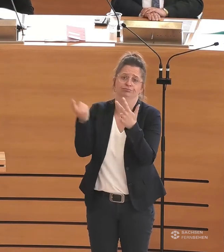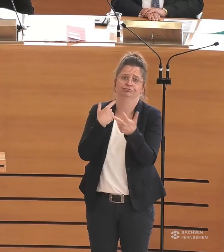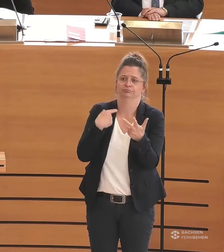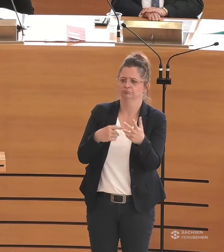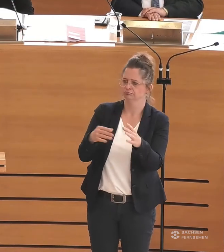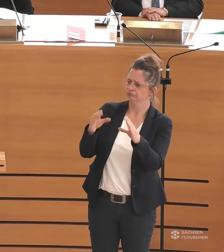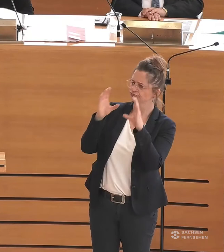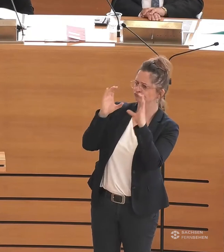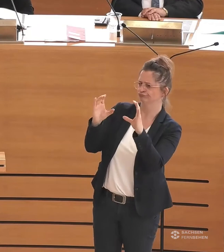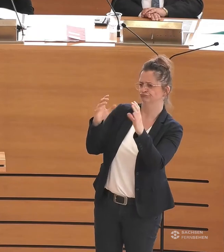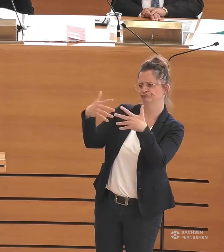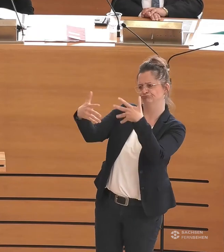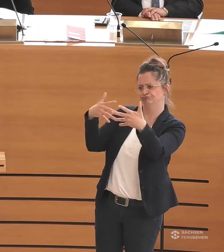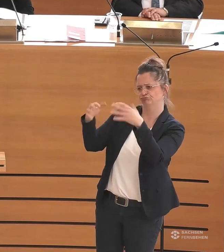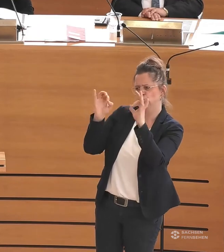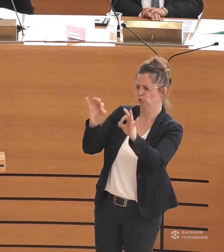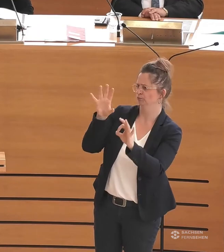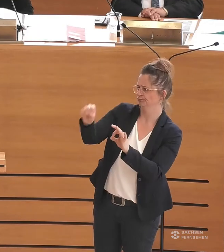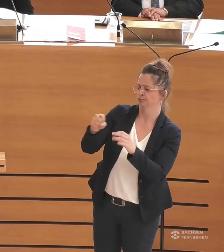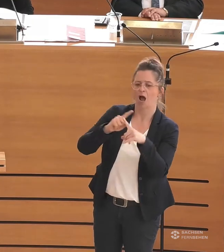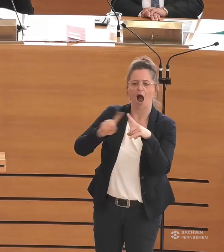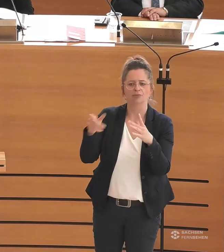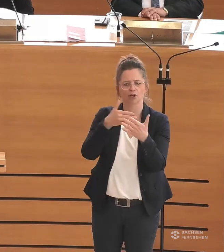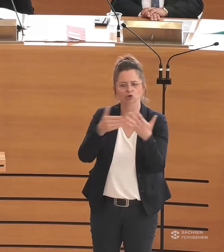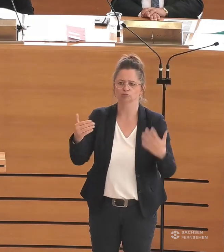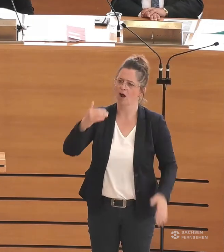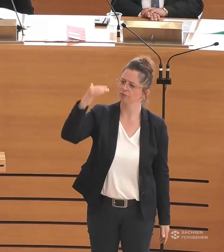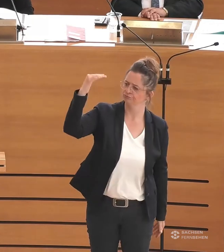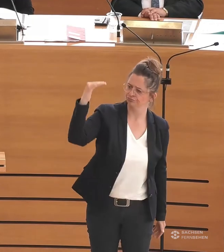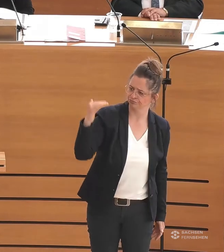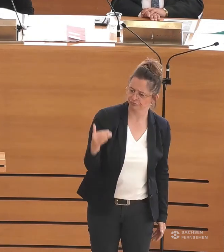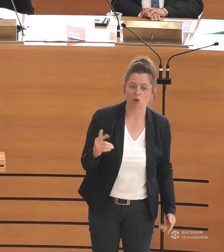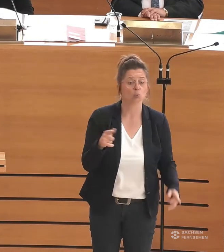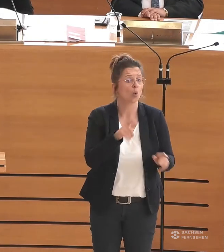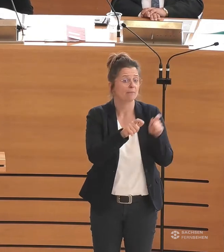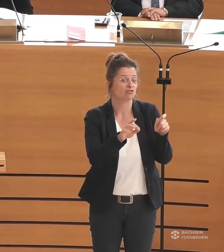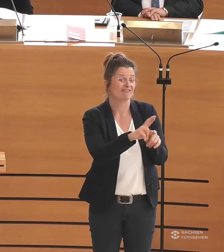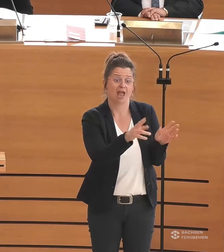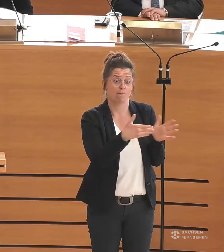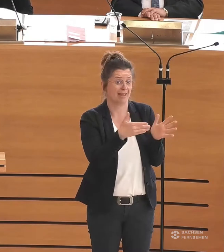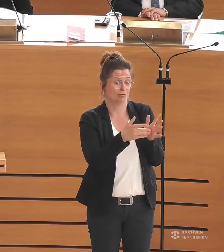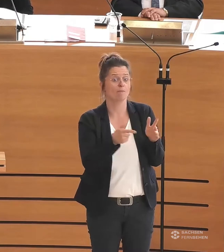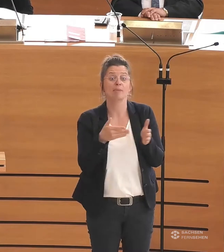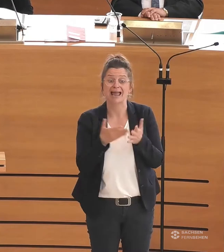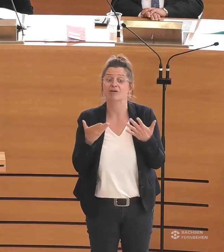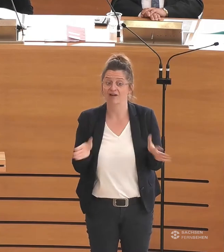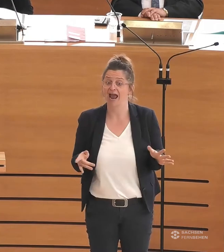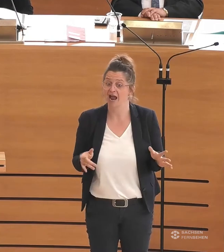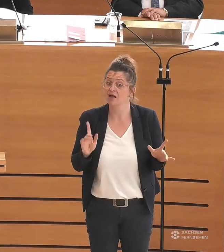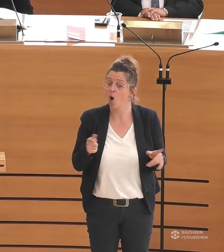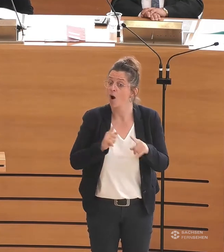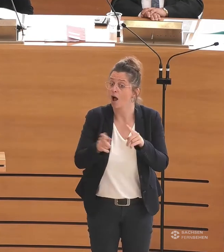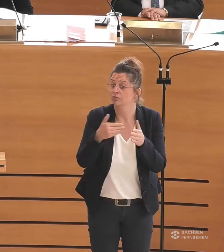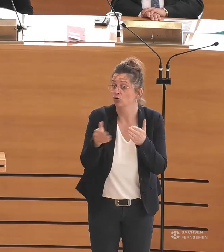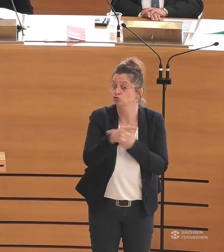optisch, sei es vielleicht auch in anderen Sprachen. Barrierefreiheit betrifft ja nicht nur Menschen mit Behinderung. Barrierefreiheit betrifft auch Menschen, die vielleicht